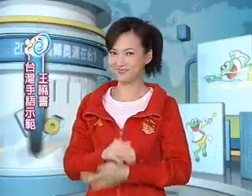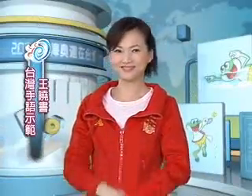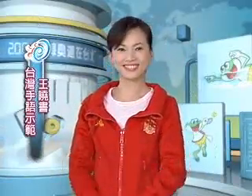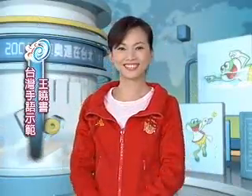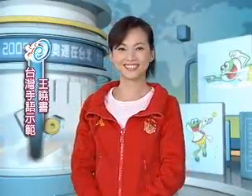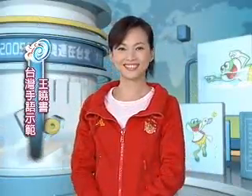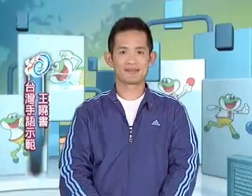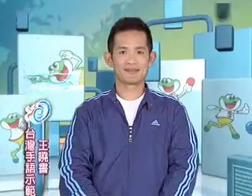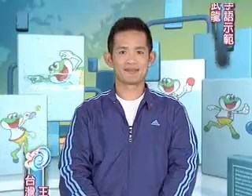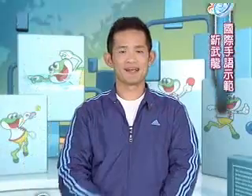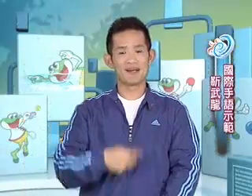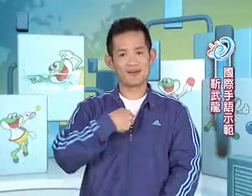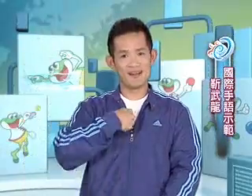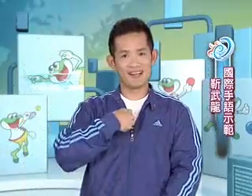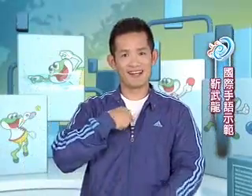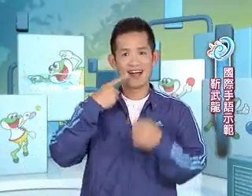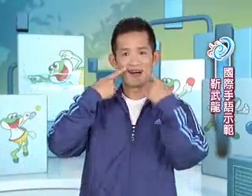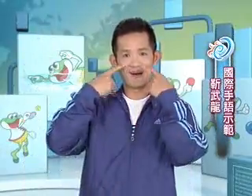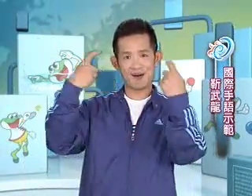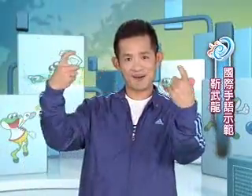叔我是舞龙